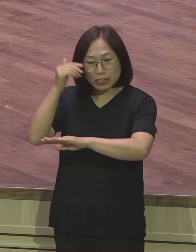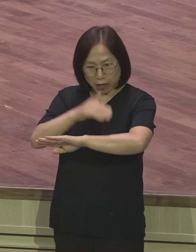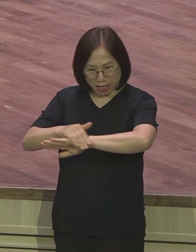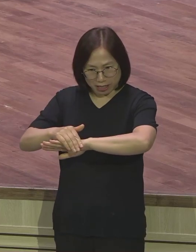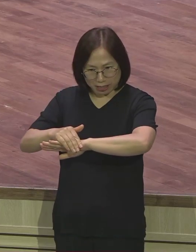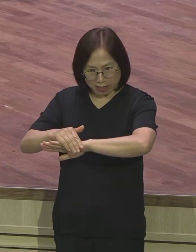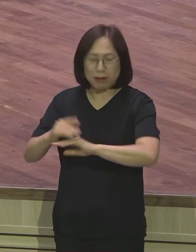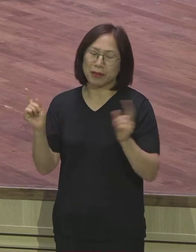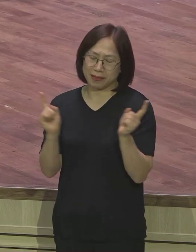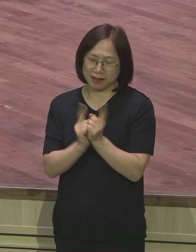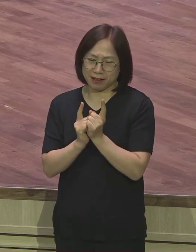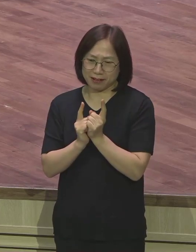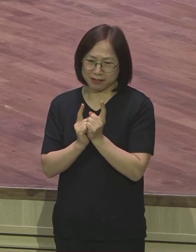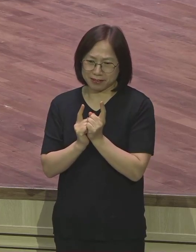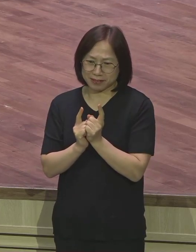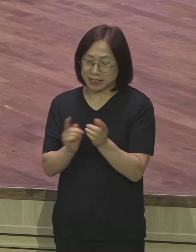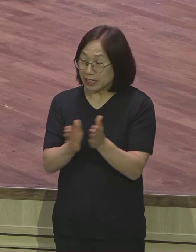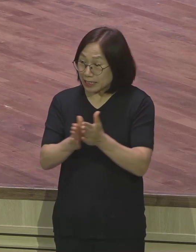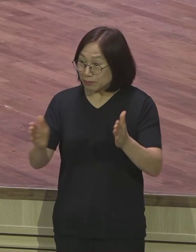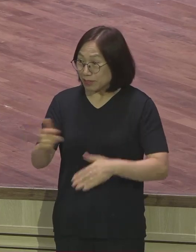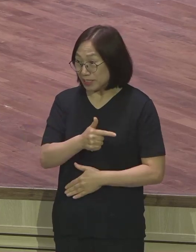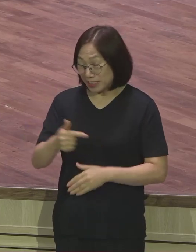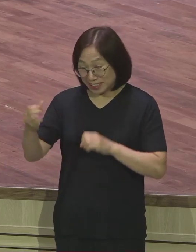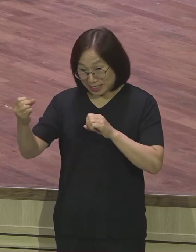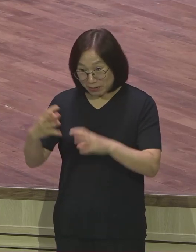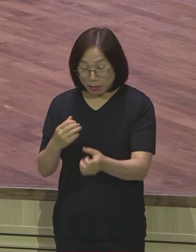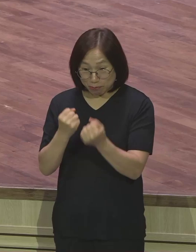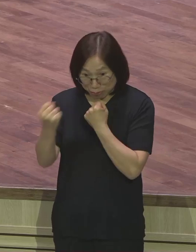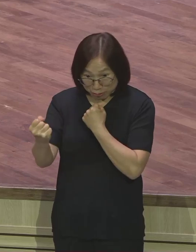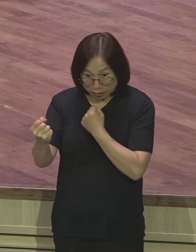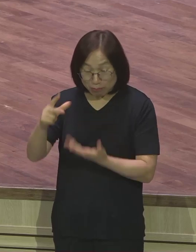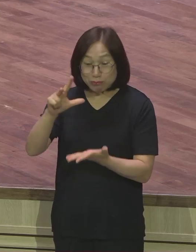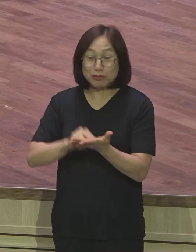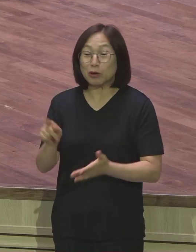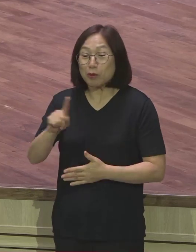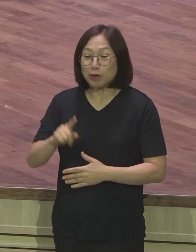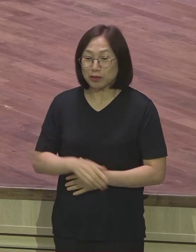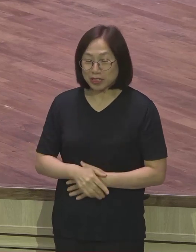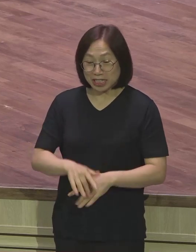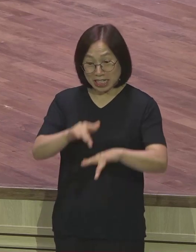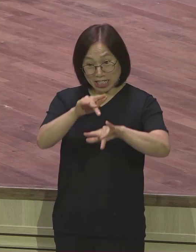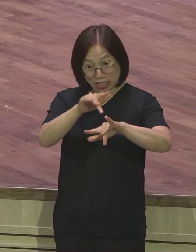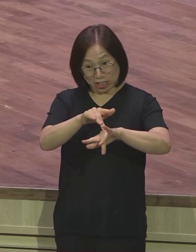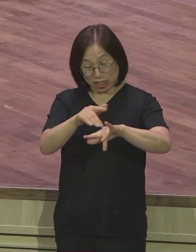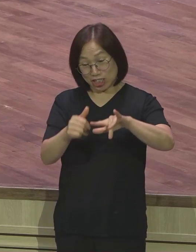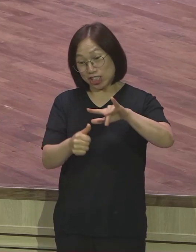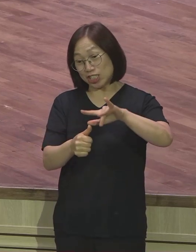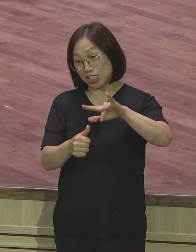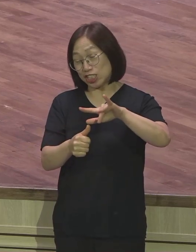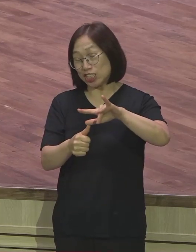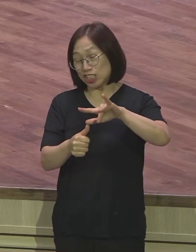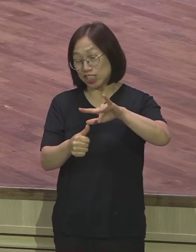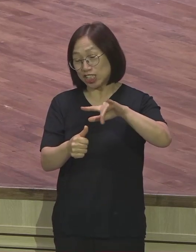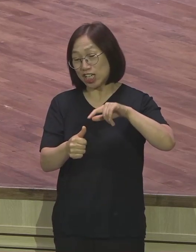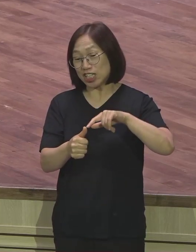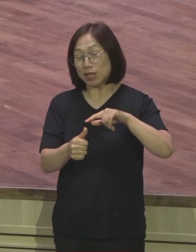이렇게 시작부터 큰 응답을 받았음에도 불구하고 문제는 뭐죠? 이 귀신 들린 빙이 들린 이 랩몬트를